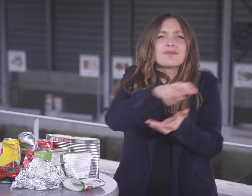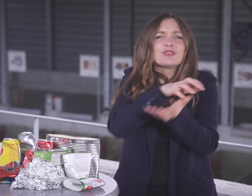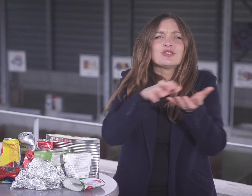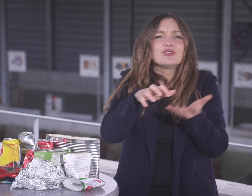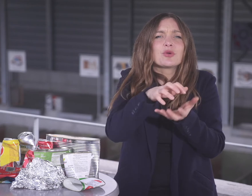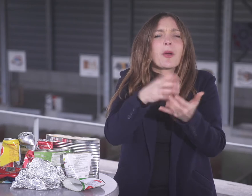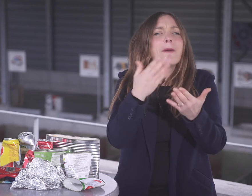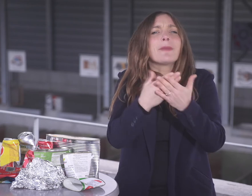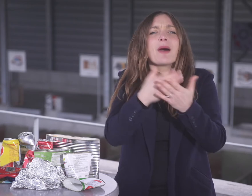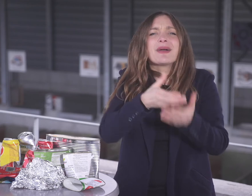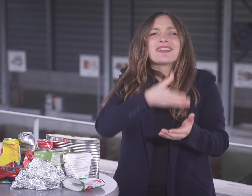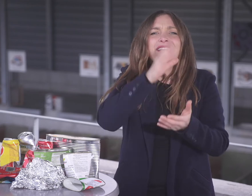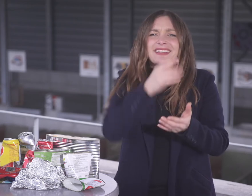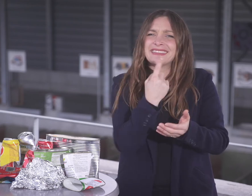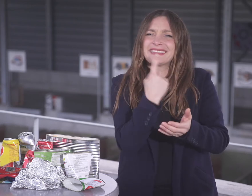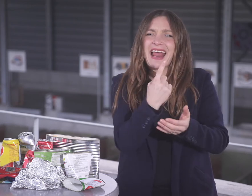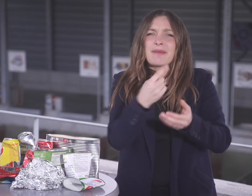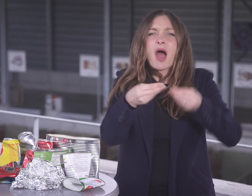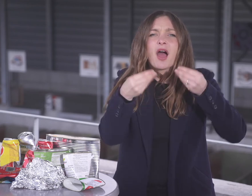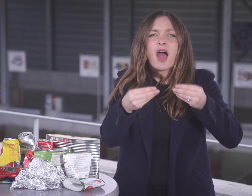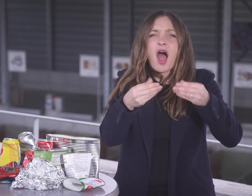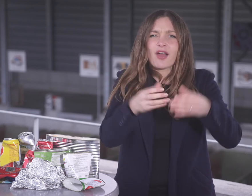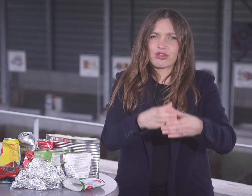Sonderabfällen und müssen im Entsorgungshof abgegeben werden.